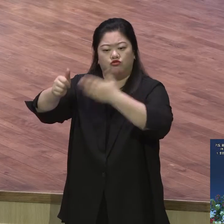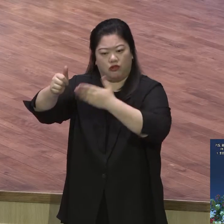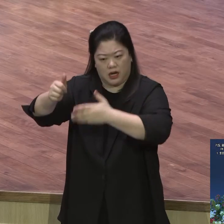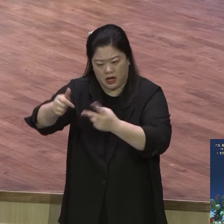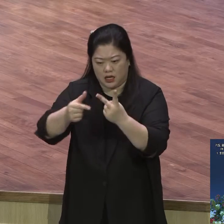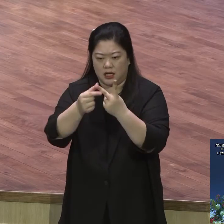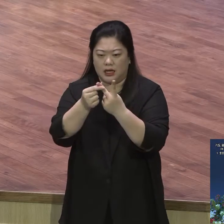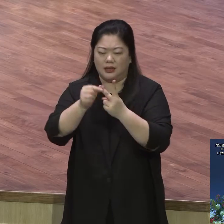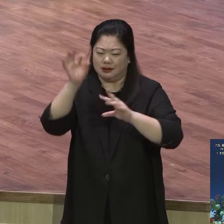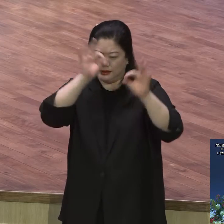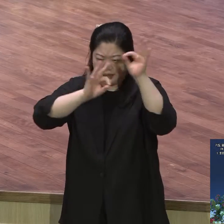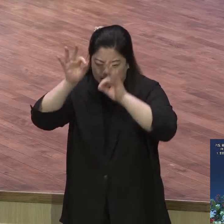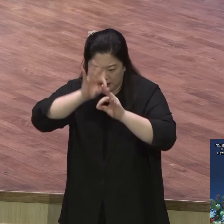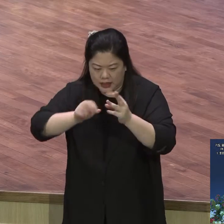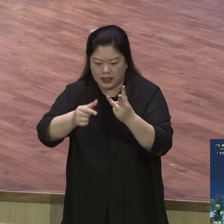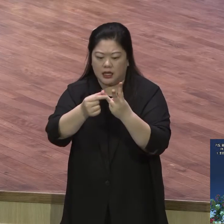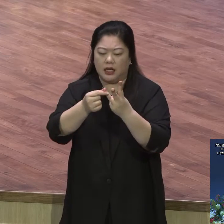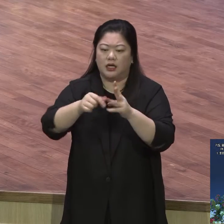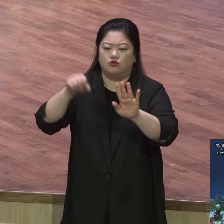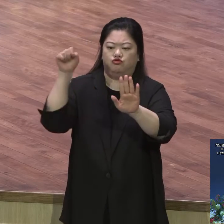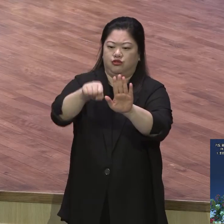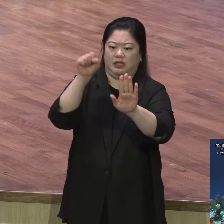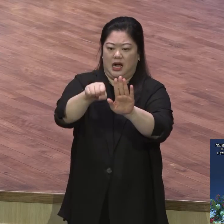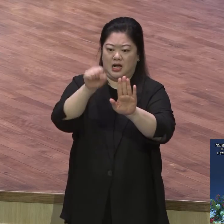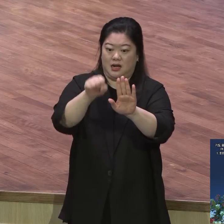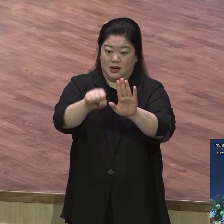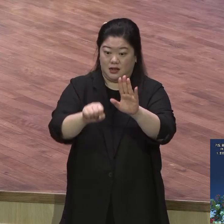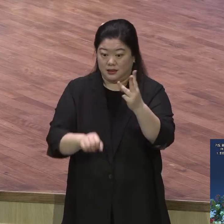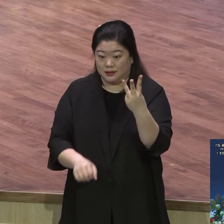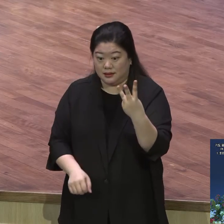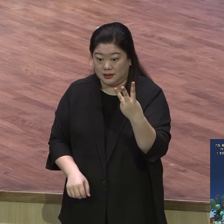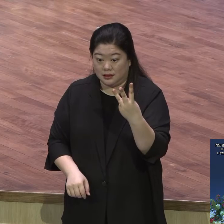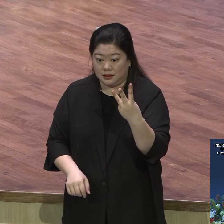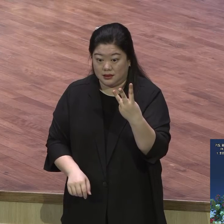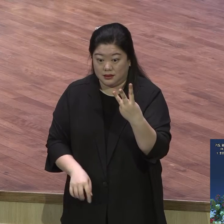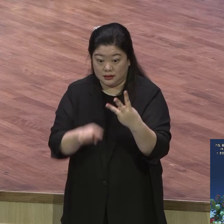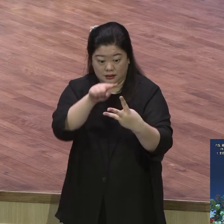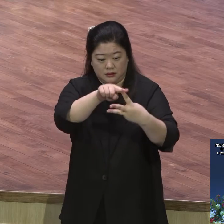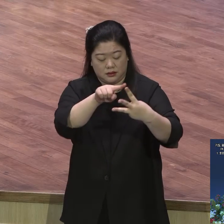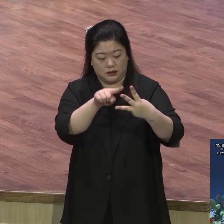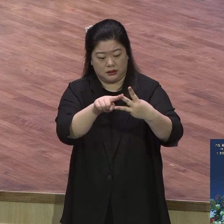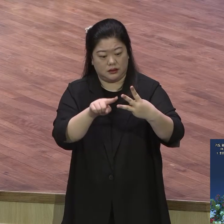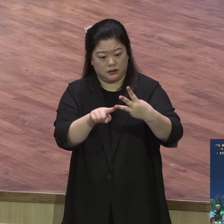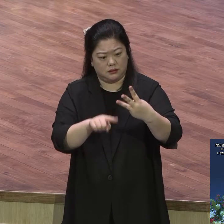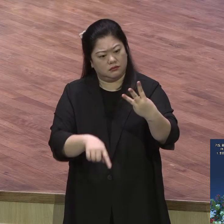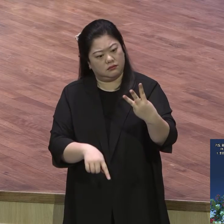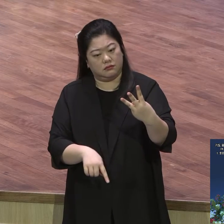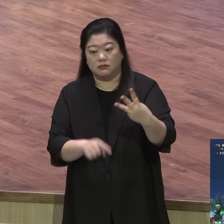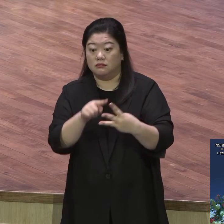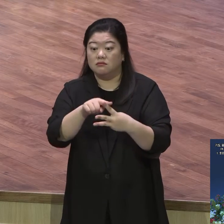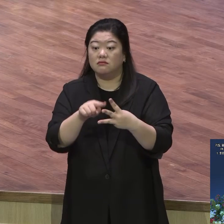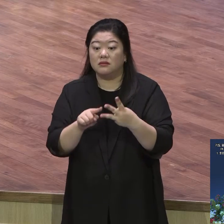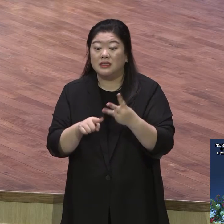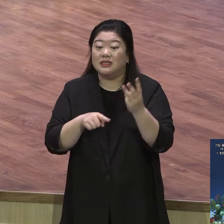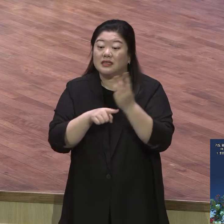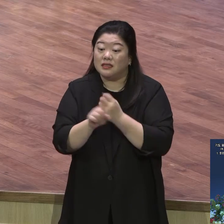이렇게 다양한 표현을 말씀하셨는데 그런데 이 세 가지 한마디로 뭐요? 찾아라